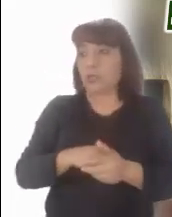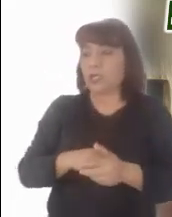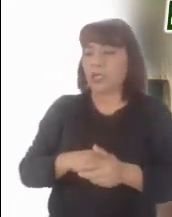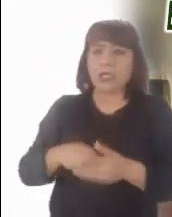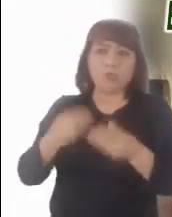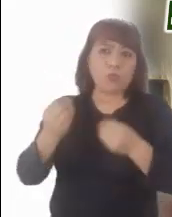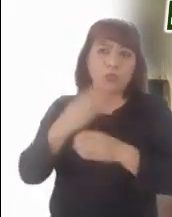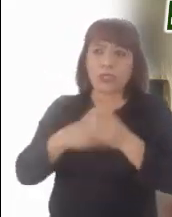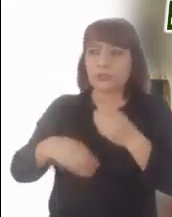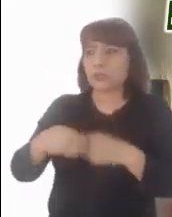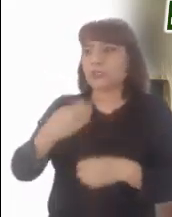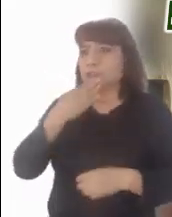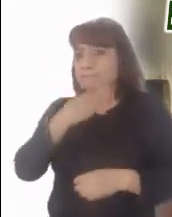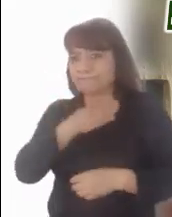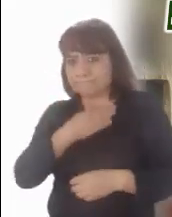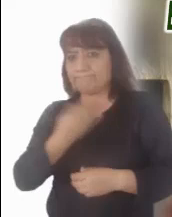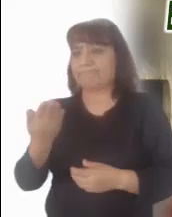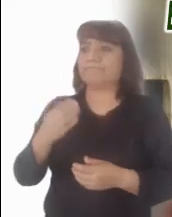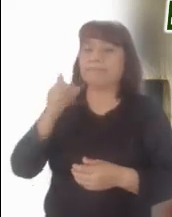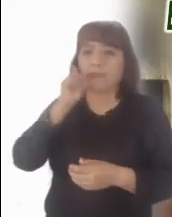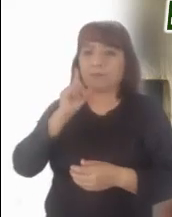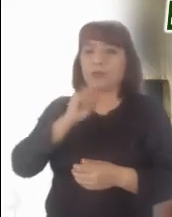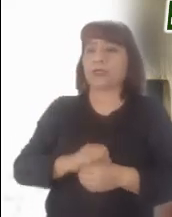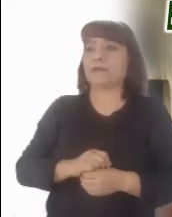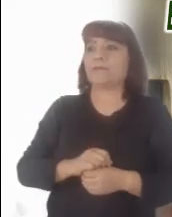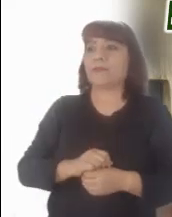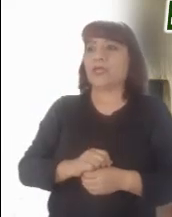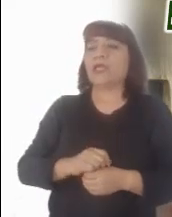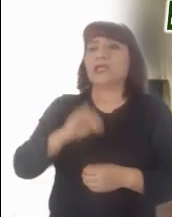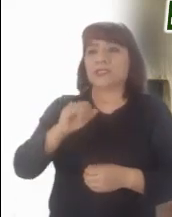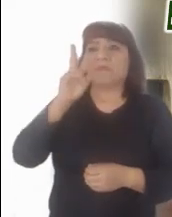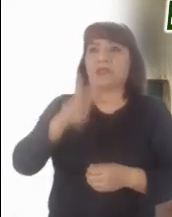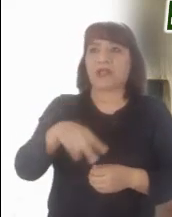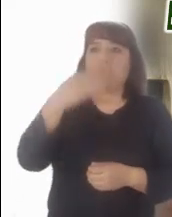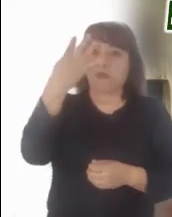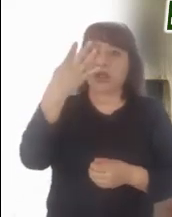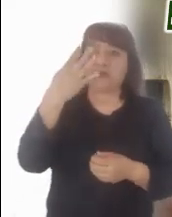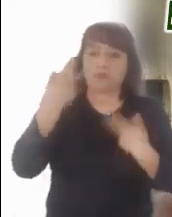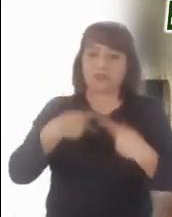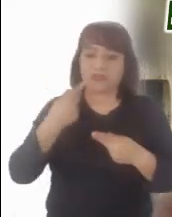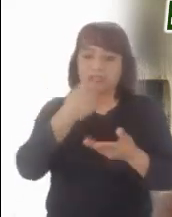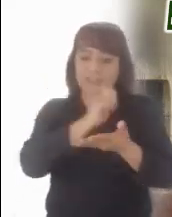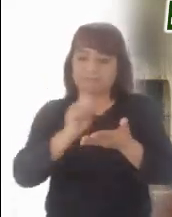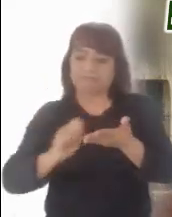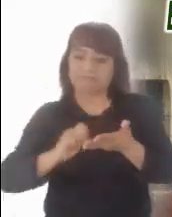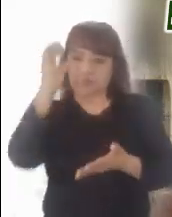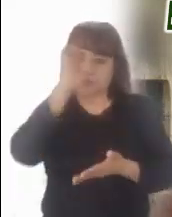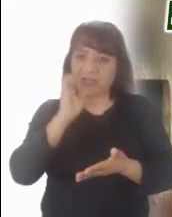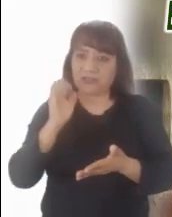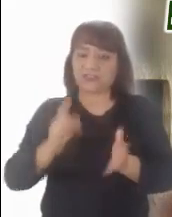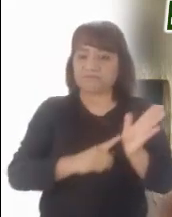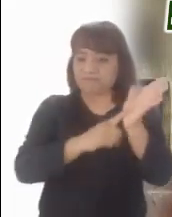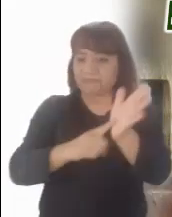más para esta gran mujer. Es cierto, los cuatro evangelistas nos dan testimonio, aunque de manera